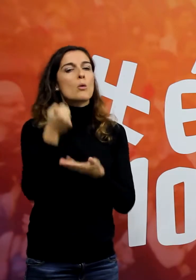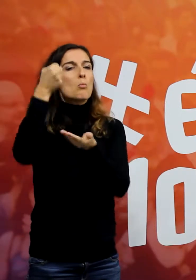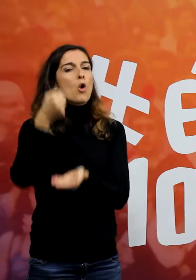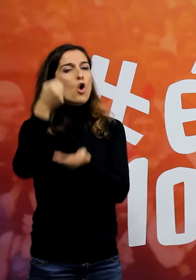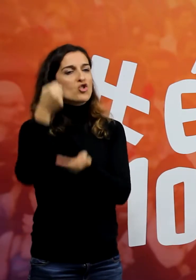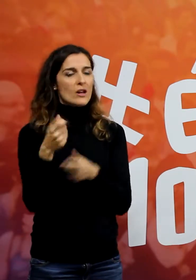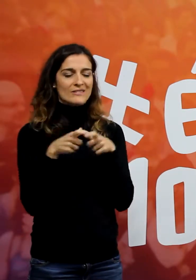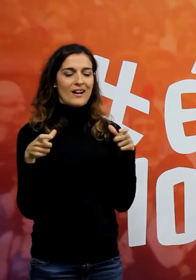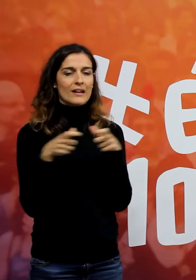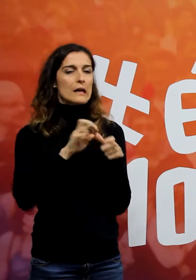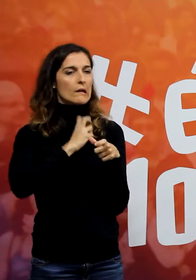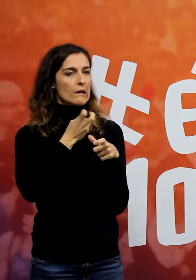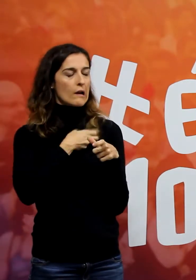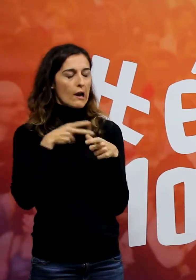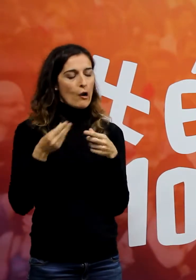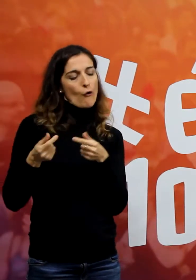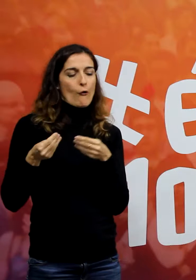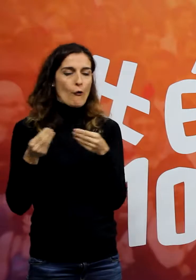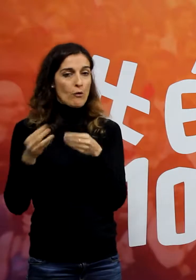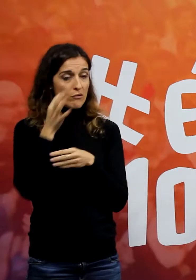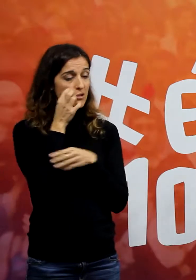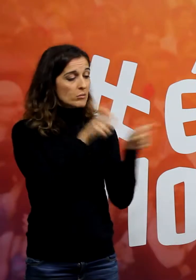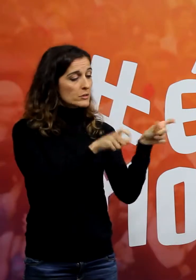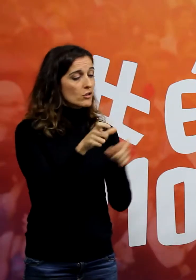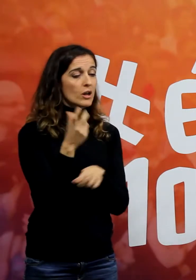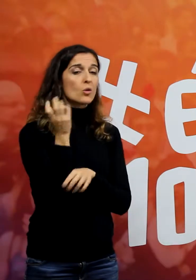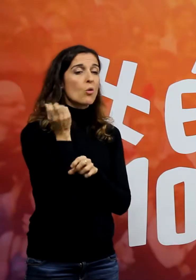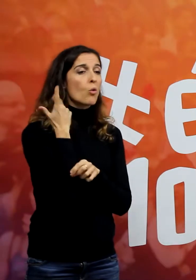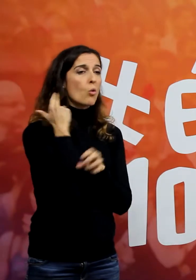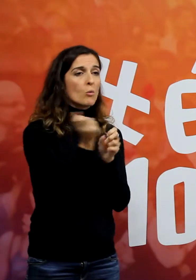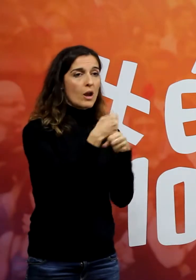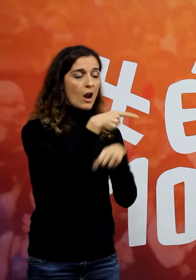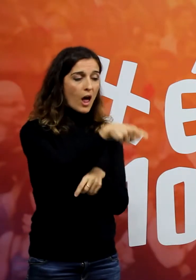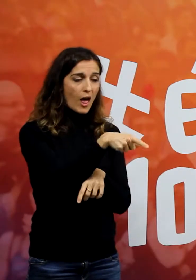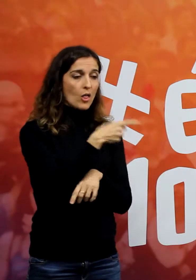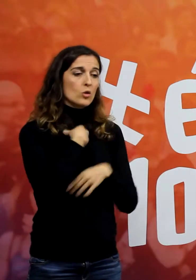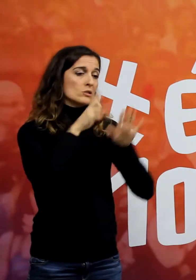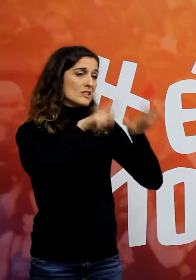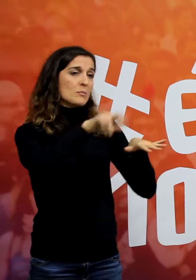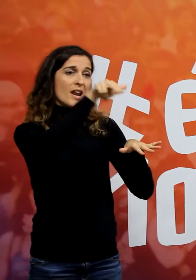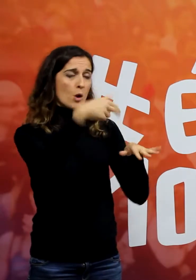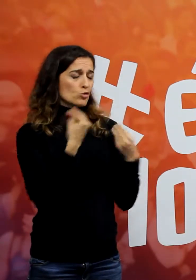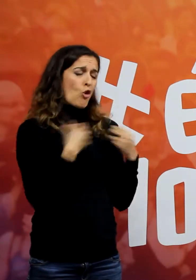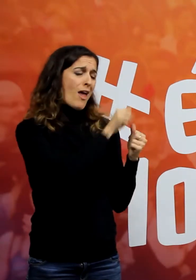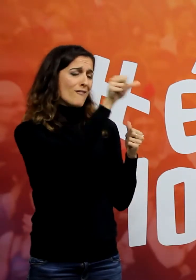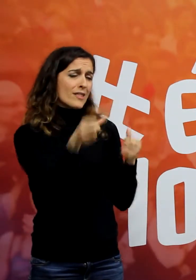estafaven a pensionistes que potser a mi han fet 6.000 euros d'estalvis en tota la seva vida i se les confiscaven.